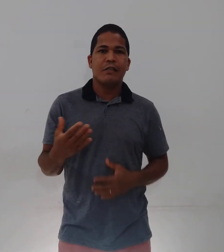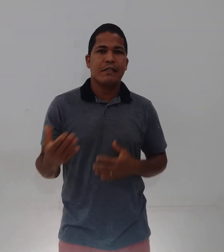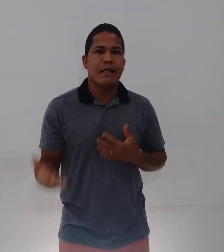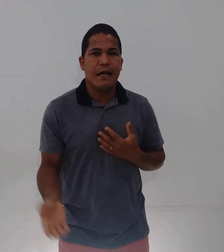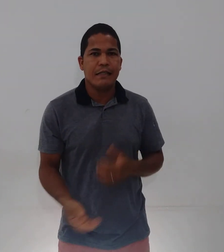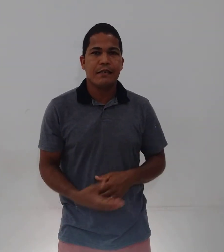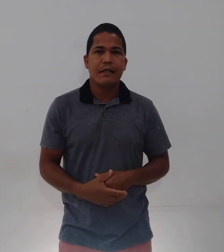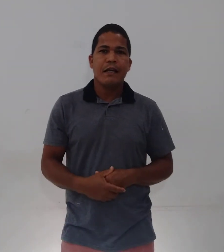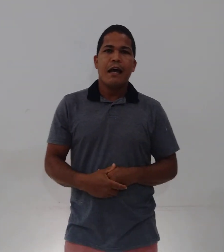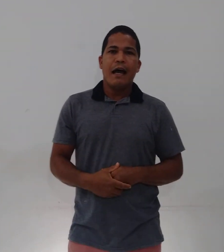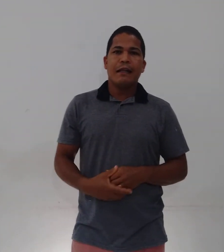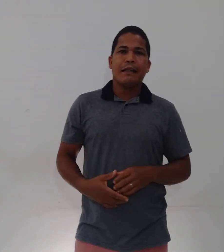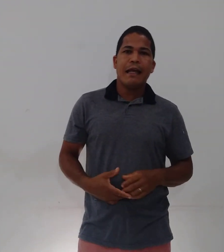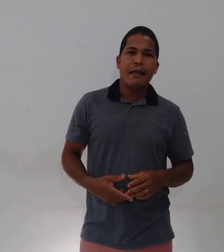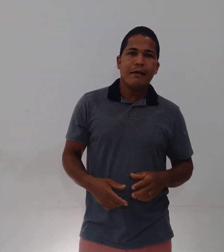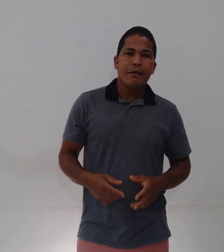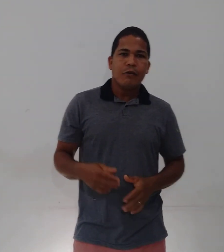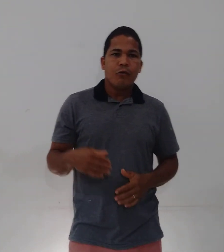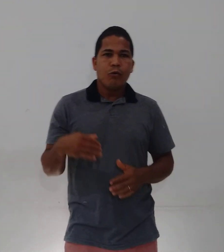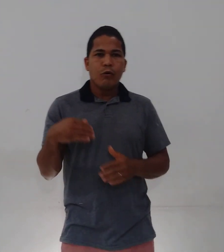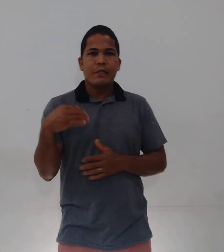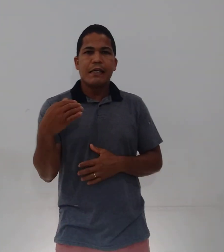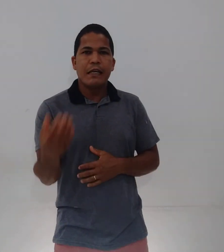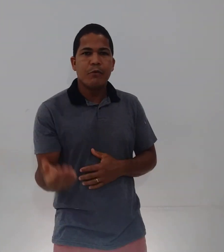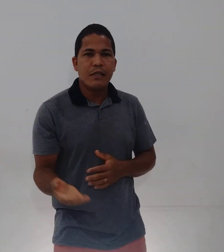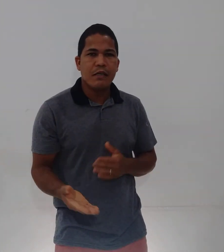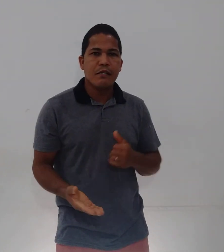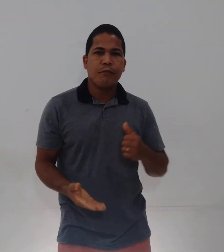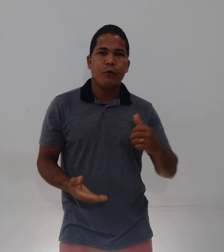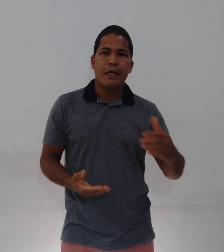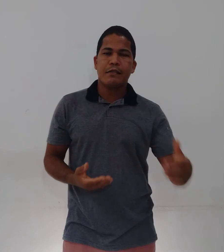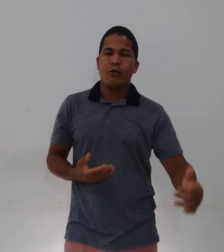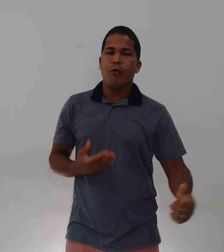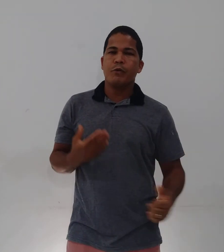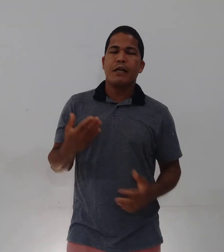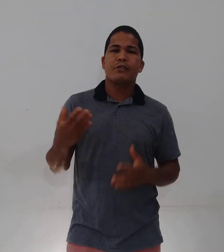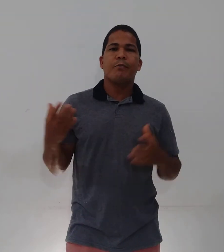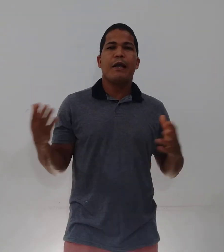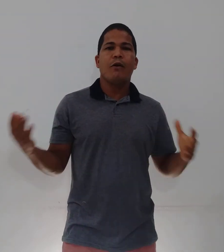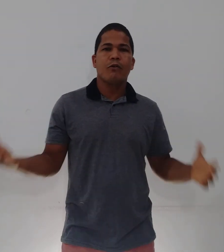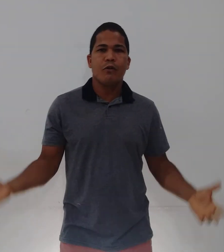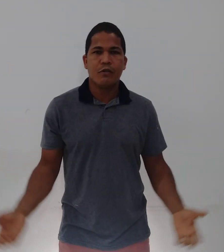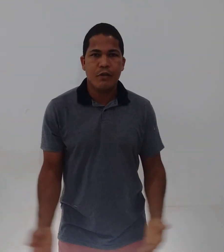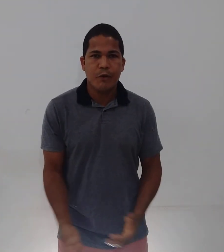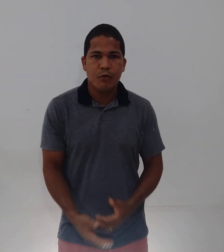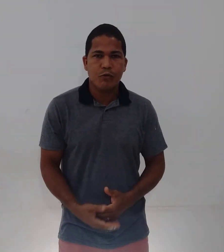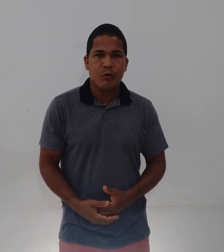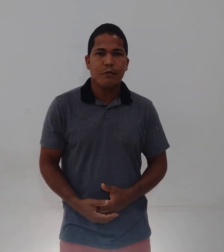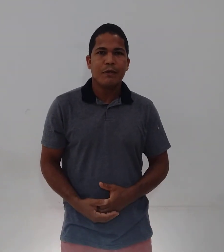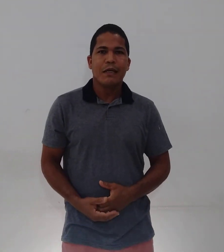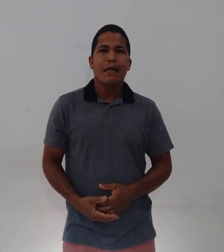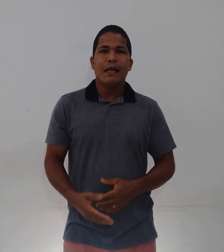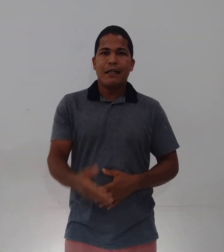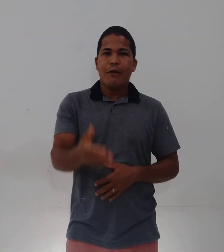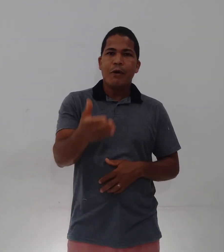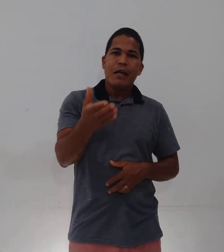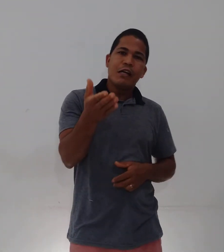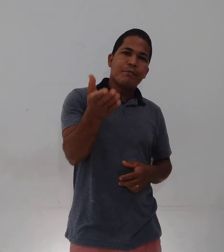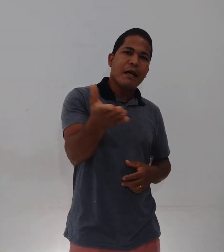os sinais. Até... Conseguimos essa fluência. Uma comunicação melhor com nossos amigos surdos. Então, eu espero